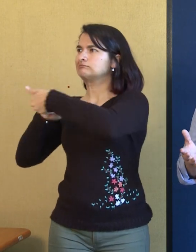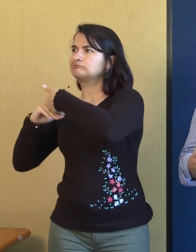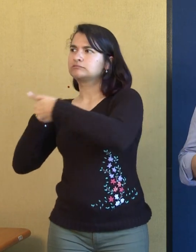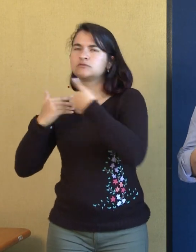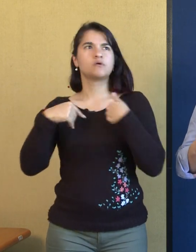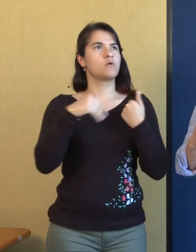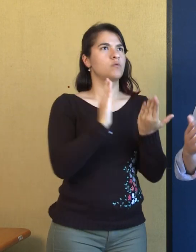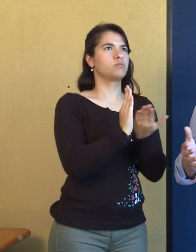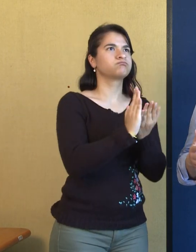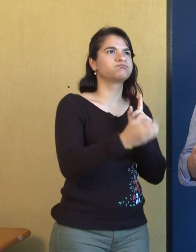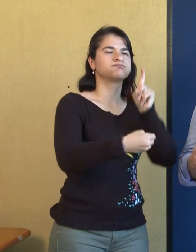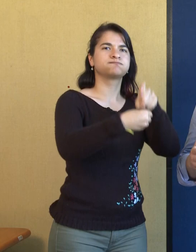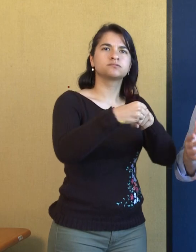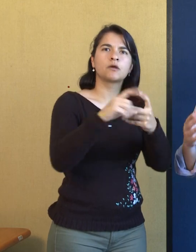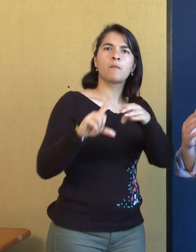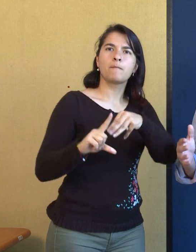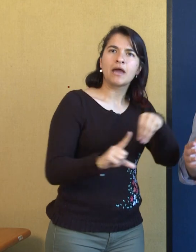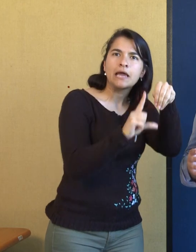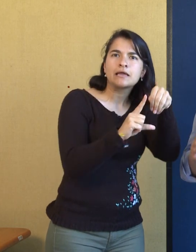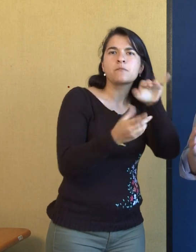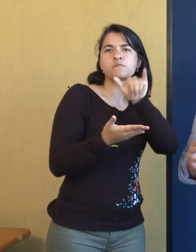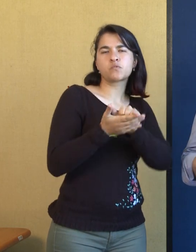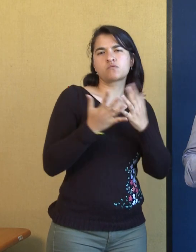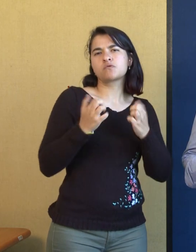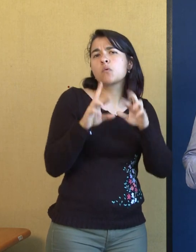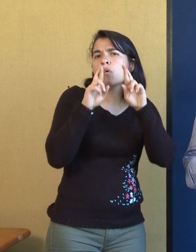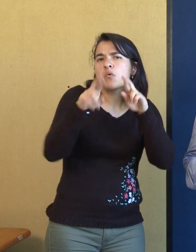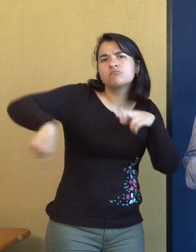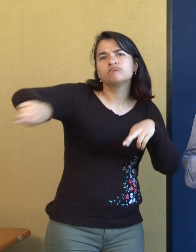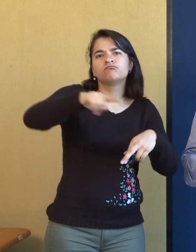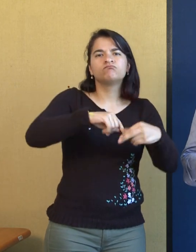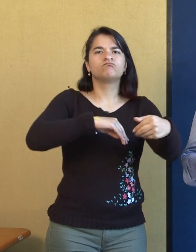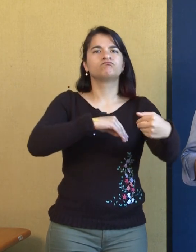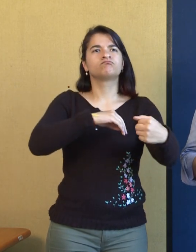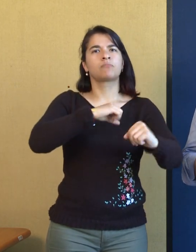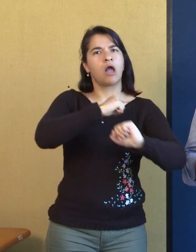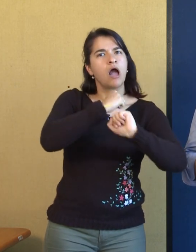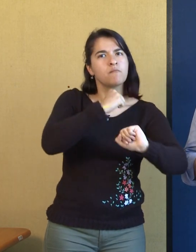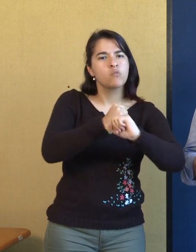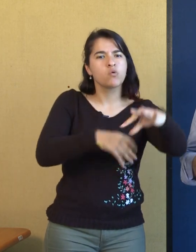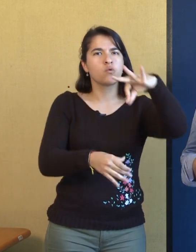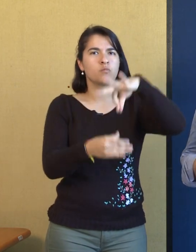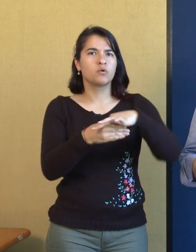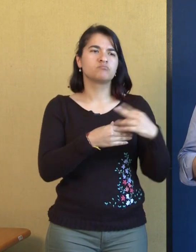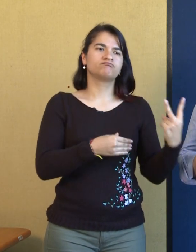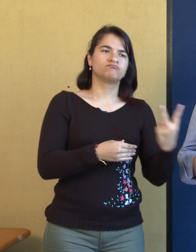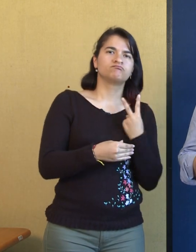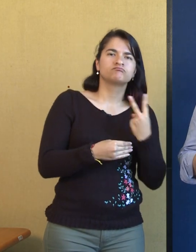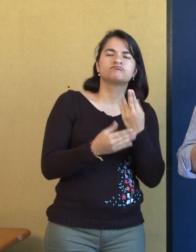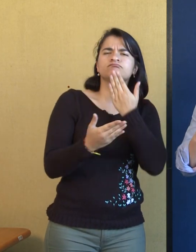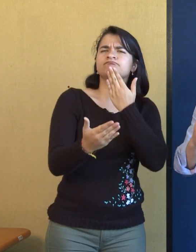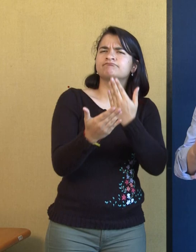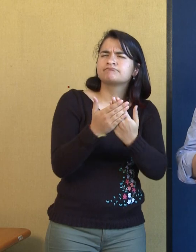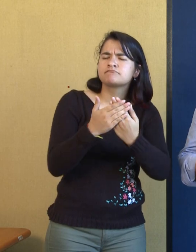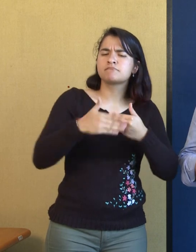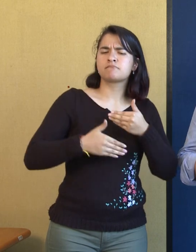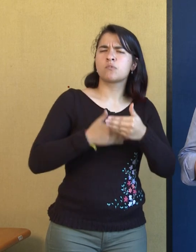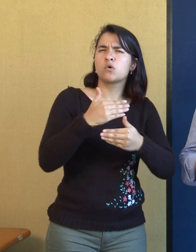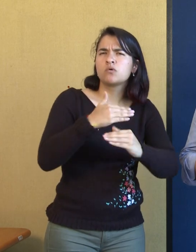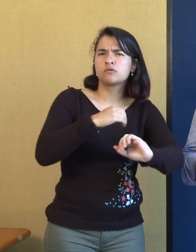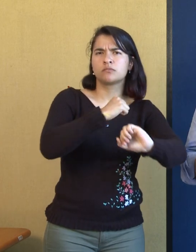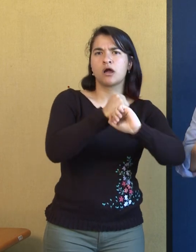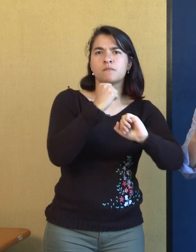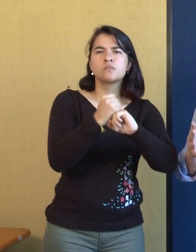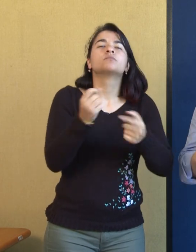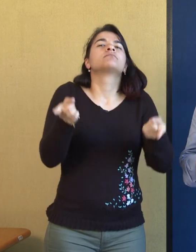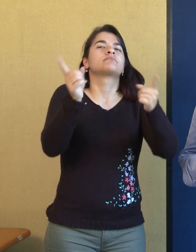puedan dar su apoyo, nos puedan dar su voto para que podamos cumplir este trabajo. Agradecemos mucho ese proceso y agradecemos que nos